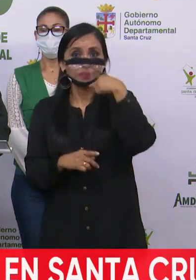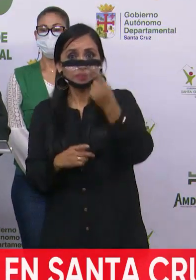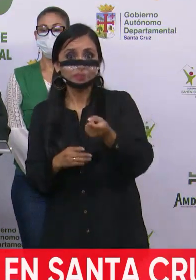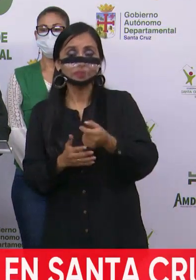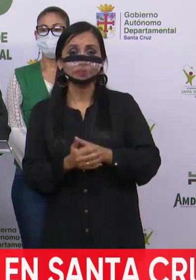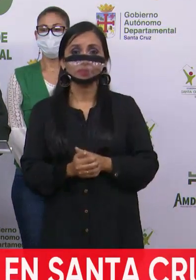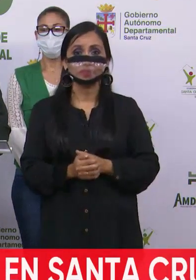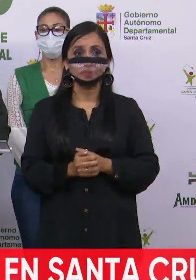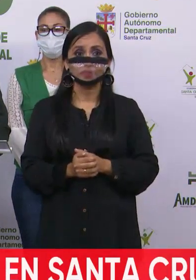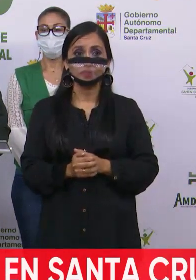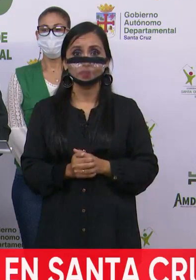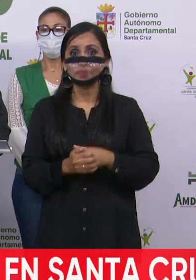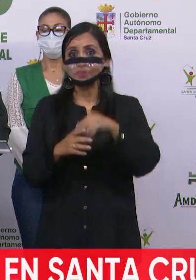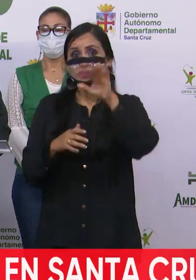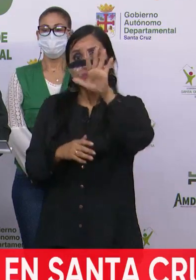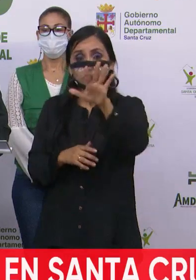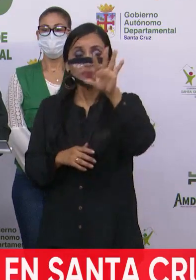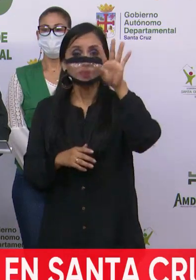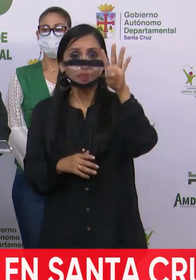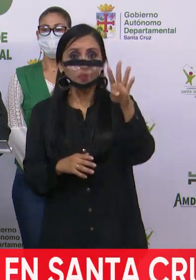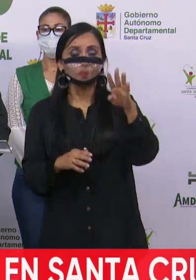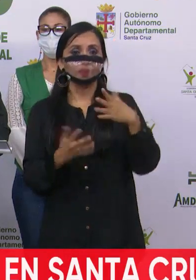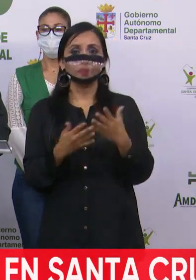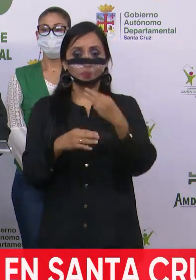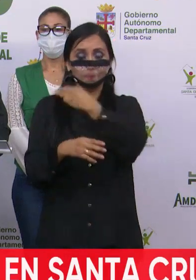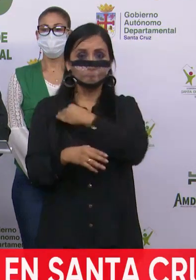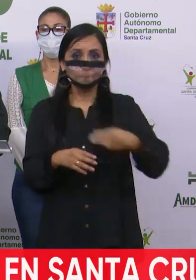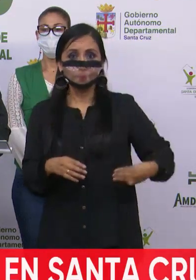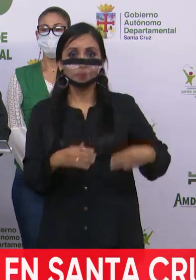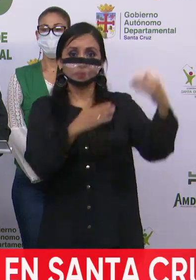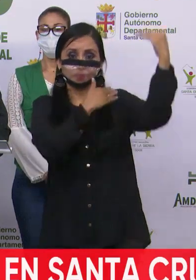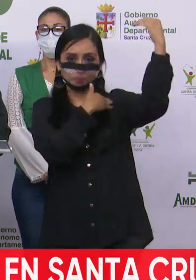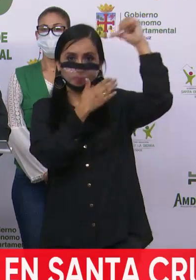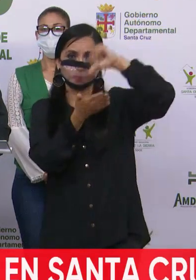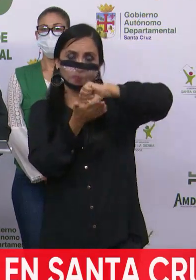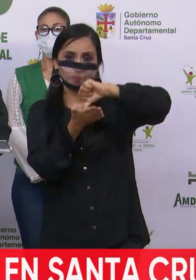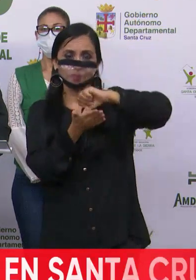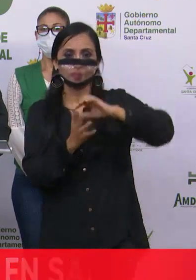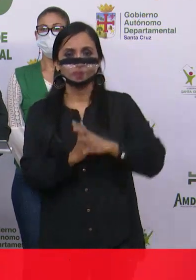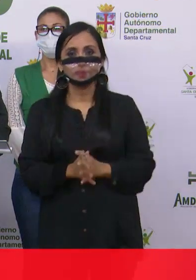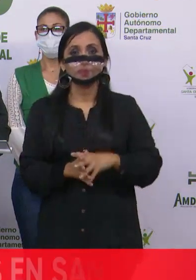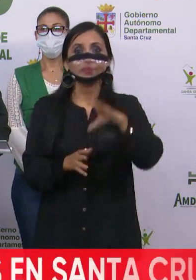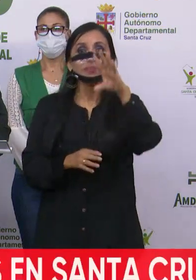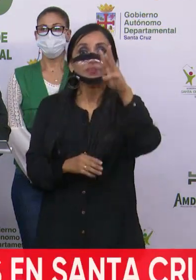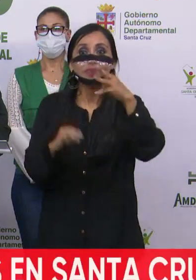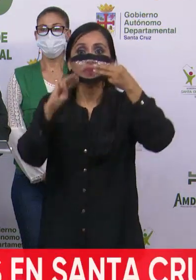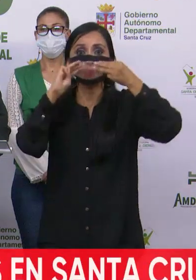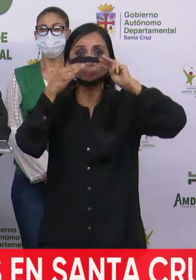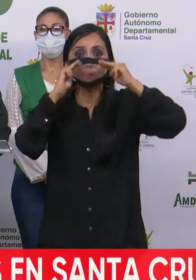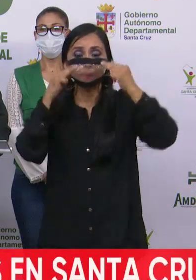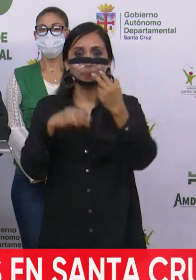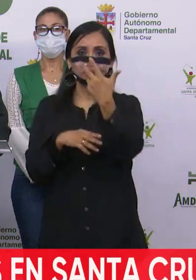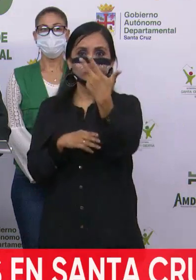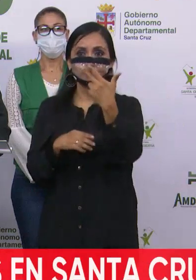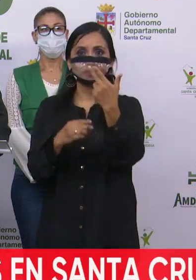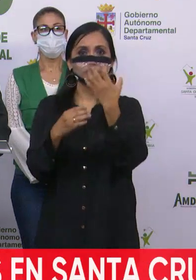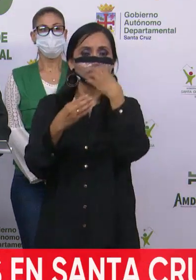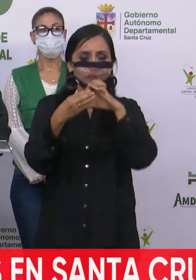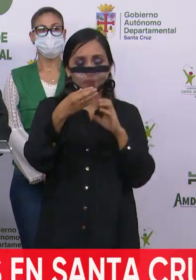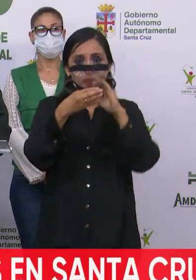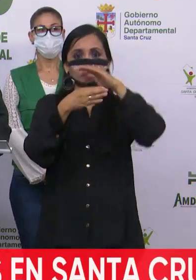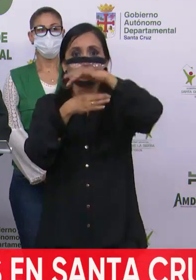tenemos 54 casos en el municipio de Santa Cruz, 6 en Montero, 3 en Roboré,